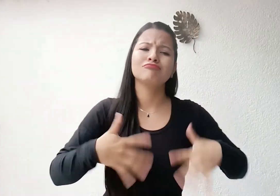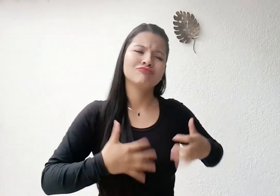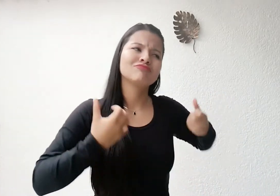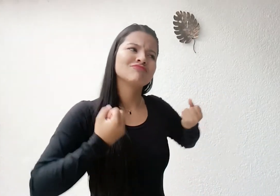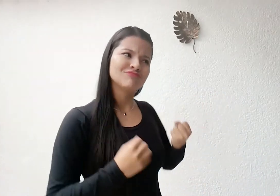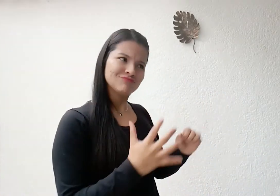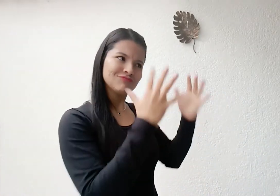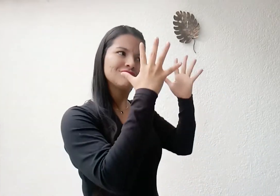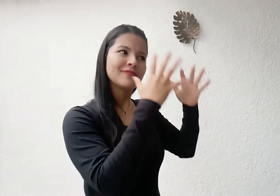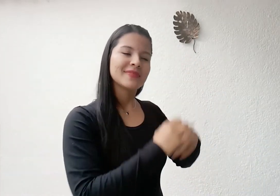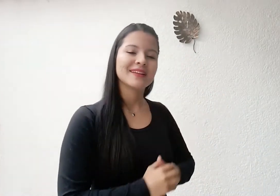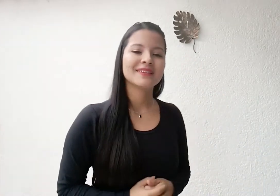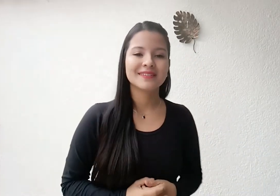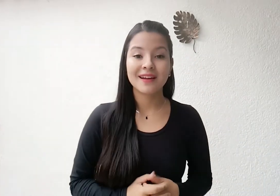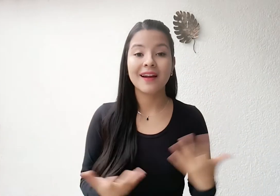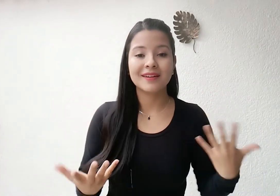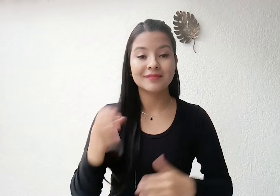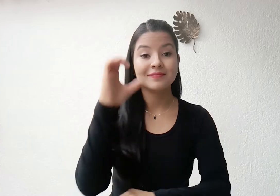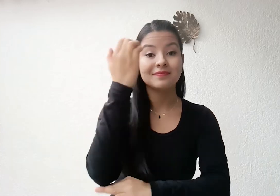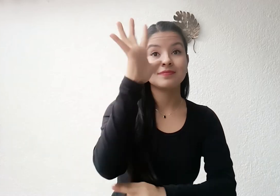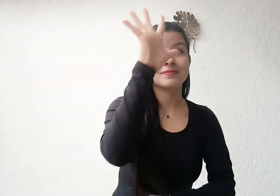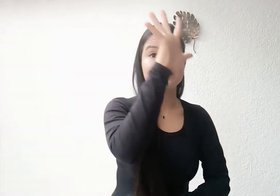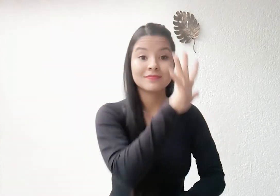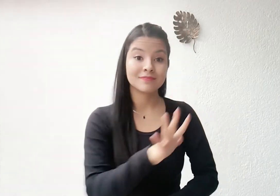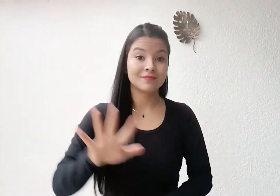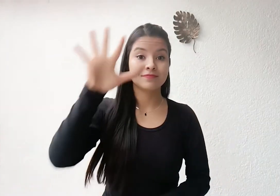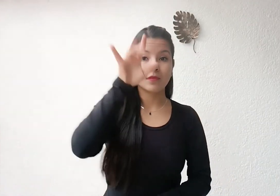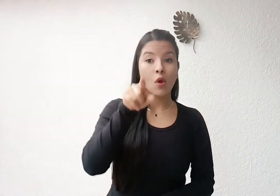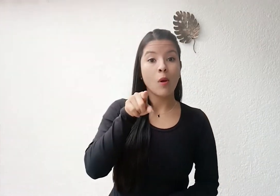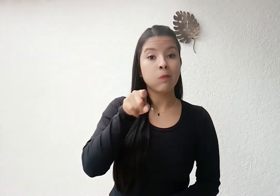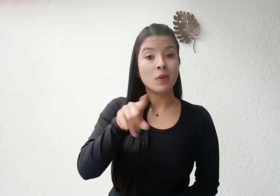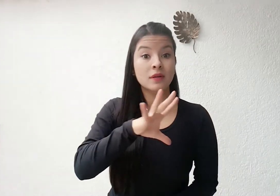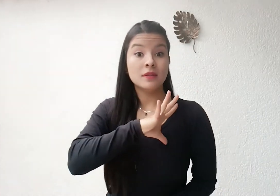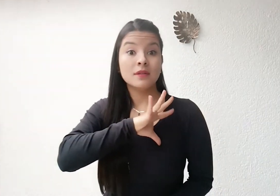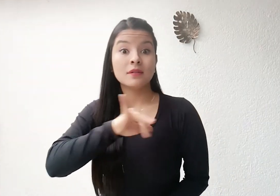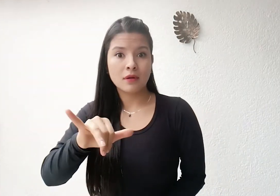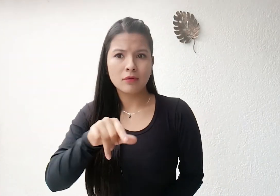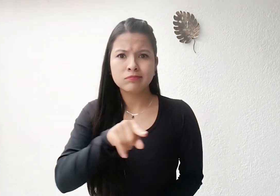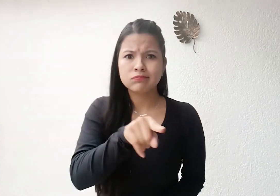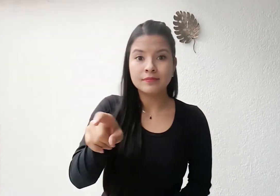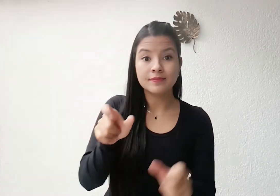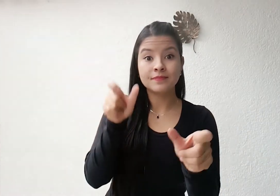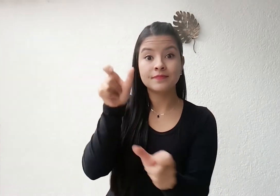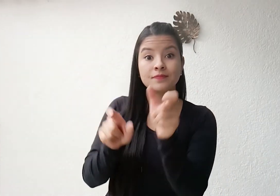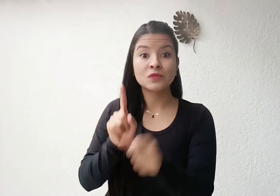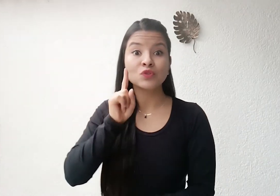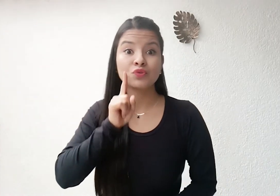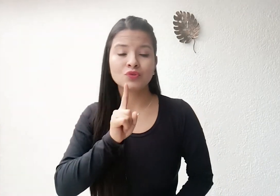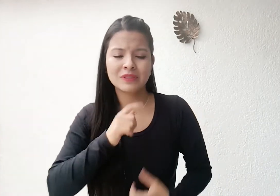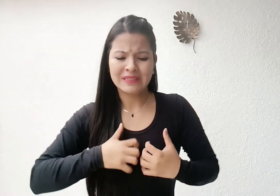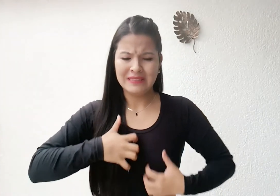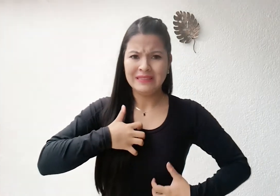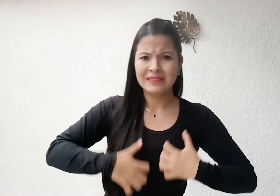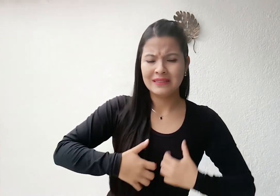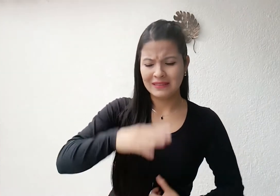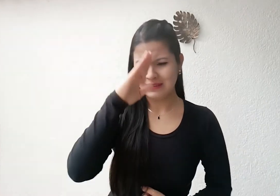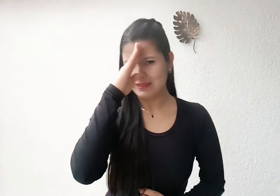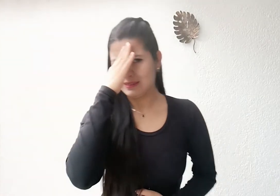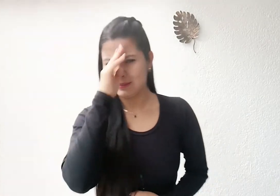sordas. Es por eso que las personas sordas de Cali, si tienen alguna duda, inquietud